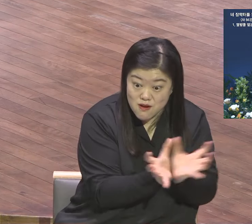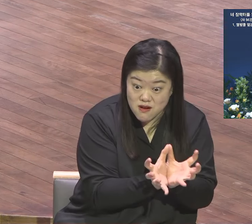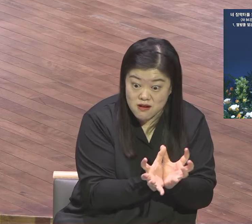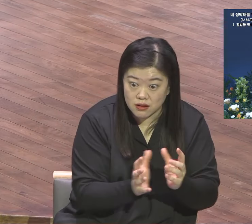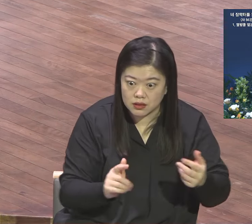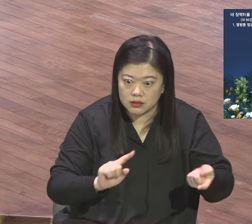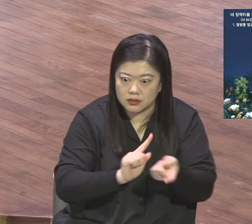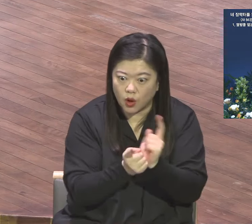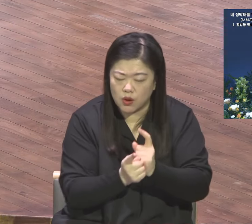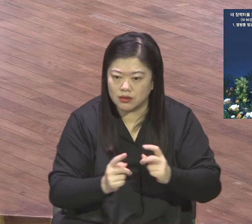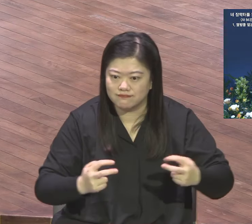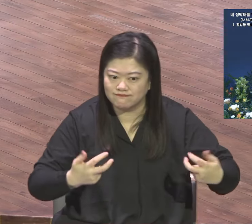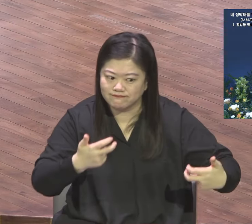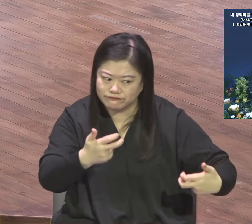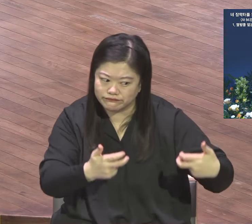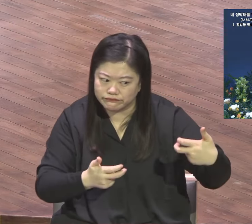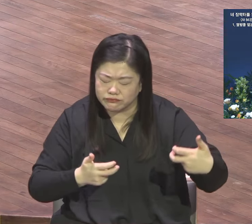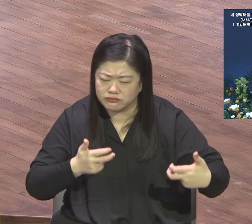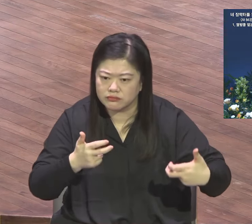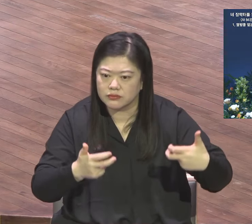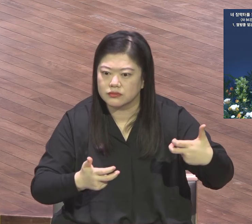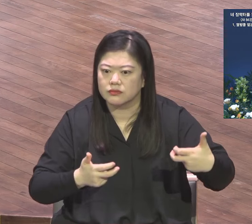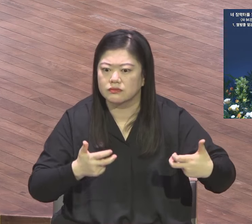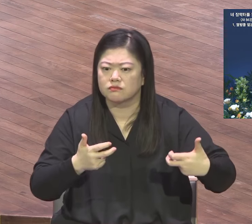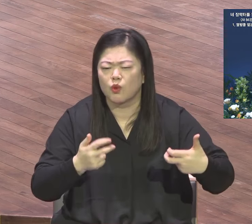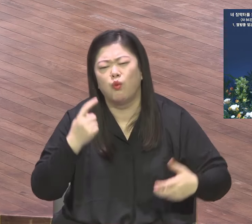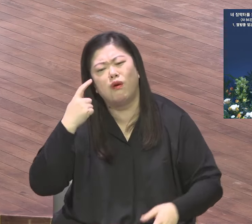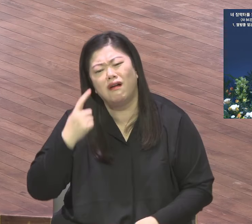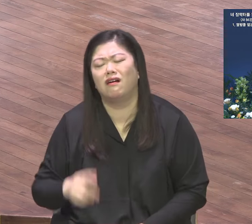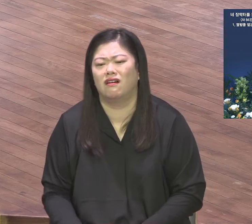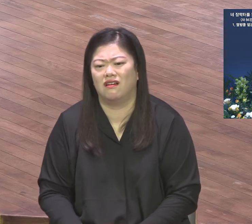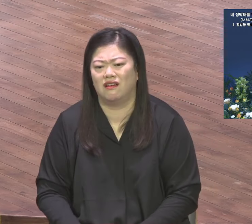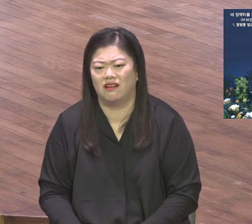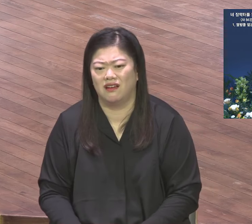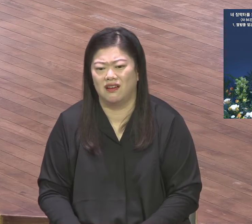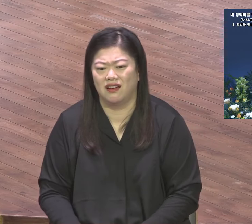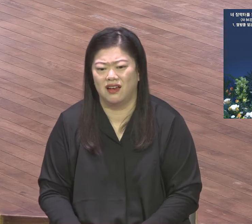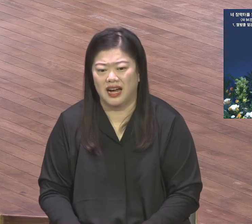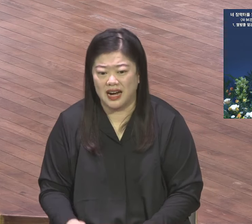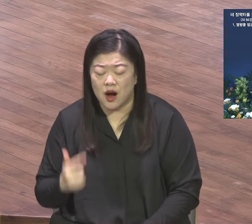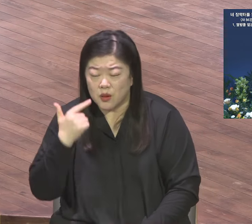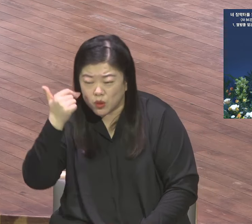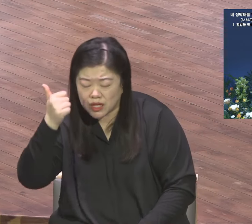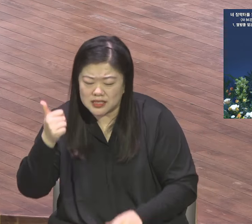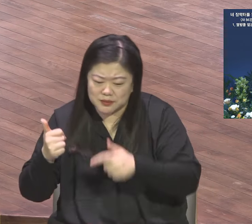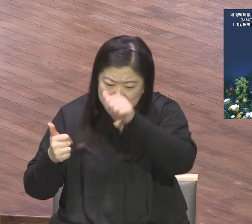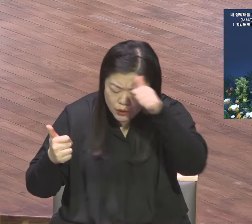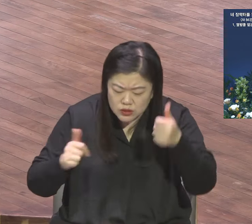기싸움 서로 주도권 서로 생색내려고 서로 기싸움 한국교회 다 그래요.